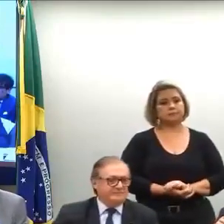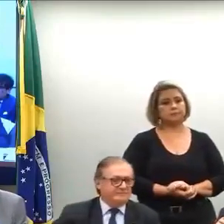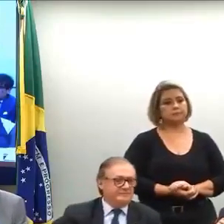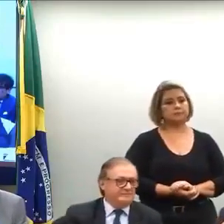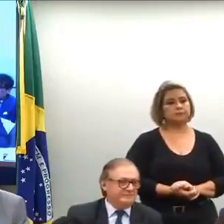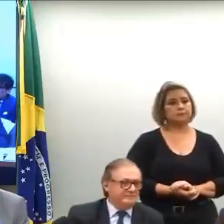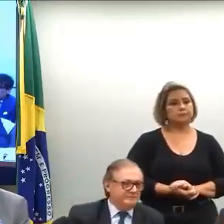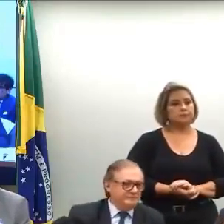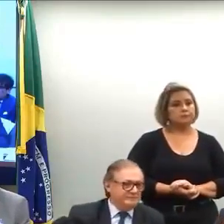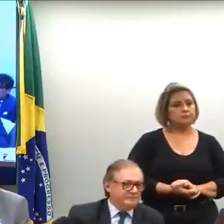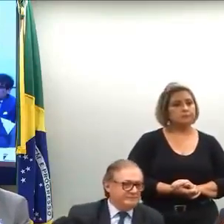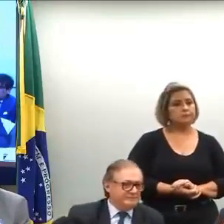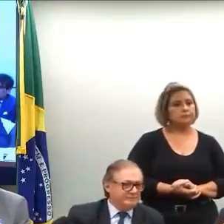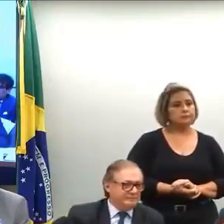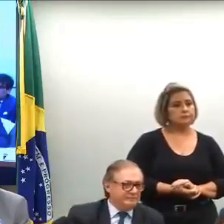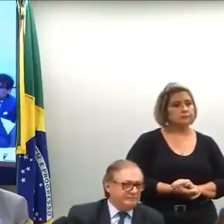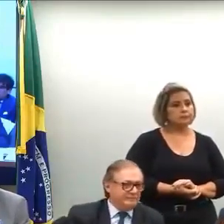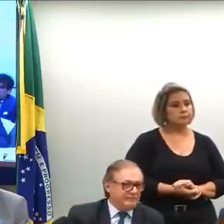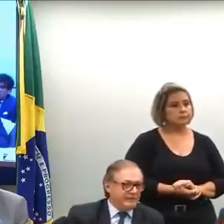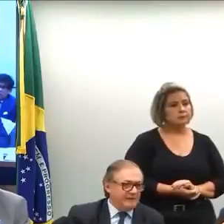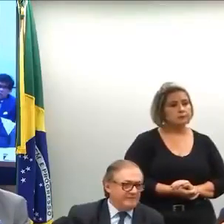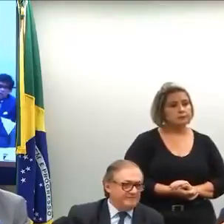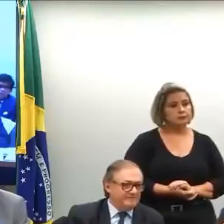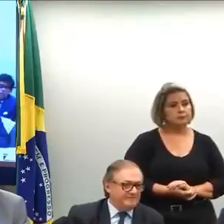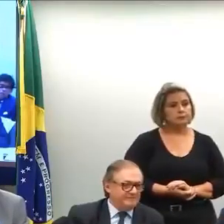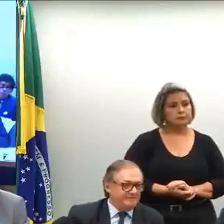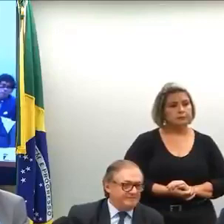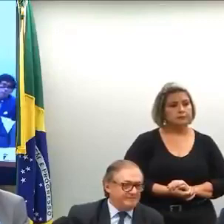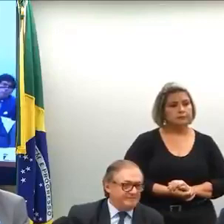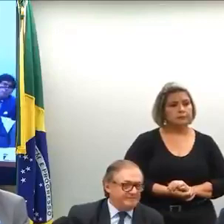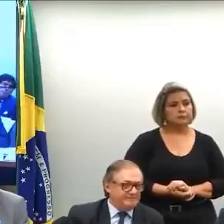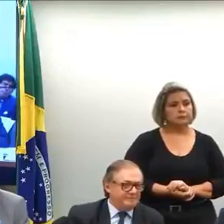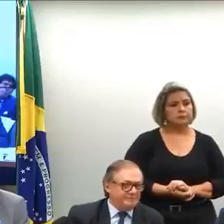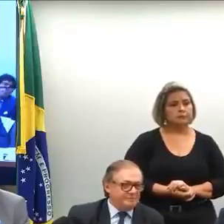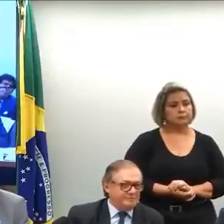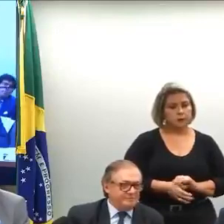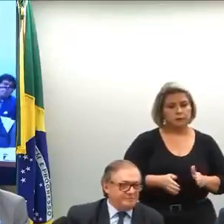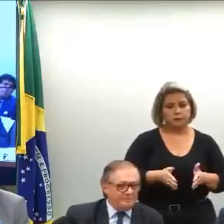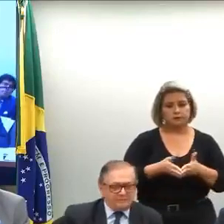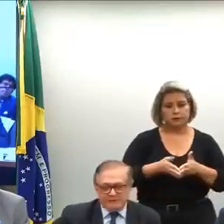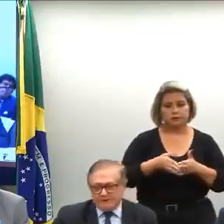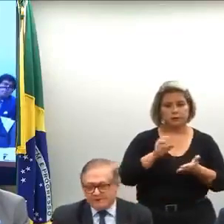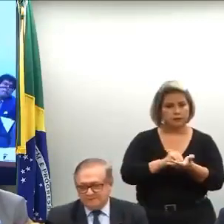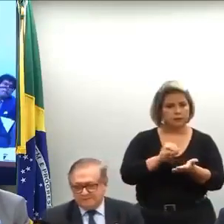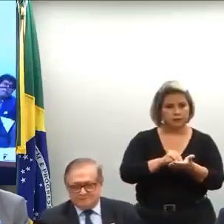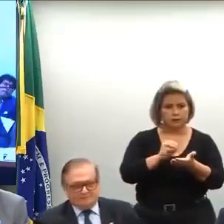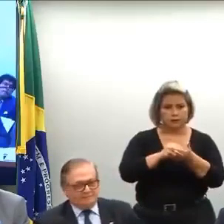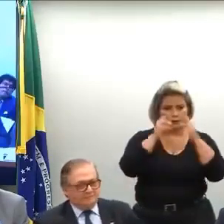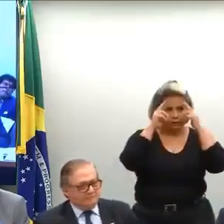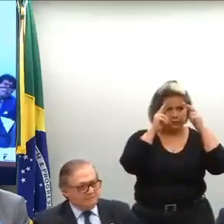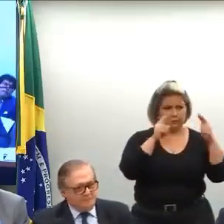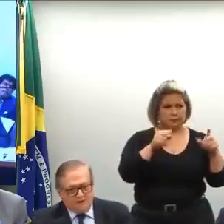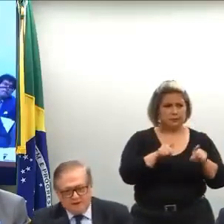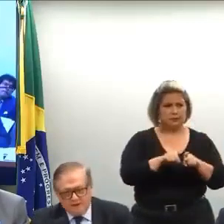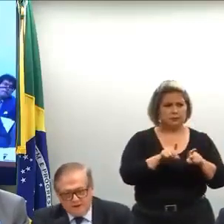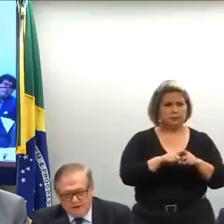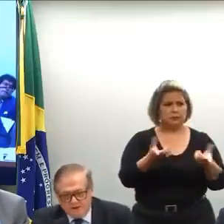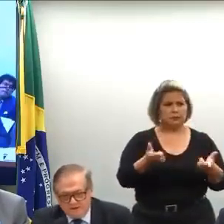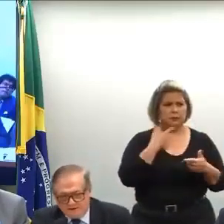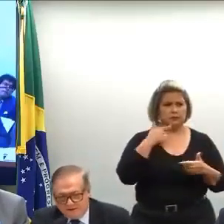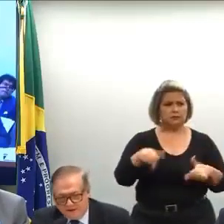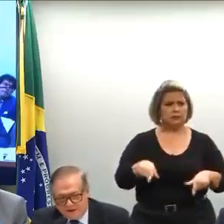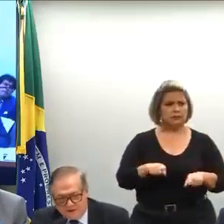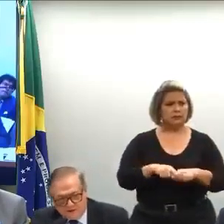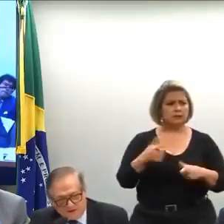Planejamento estratégico, metas, onde encontrar. Por favor, ministro, a está aqui esperando, é desrespeito com o Parlamento. Eu estou demonstrando só a incapacidade de estar nessa